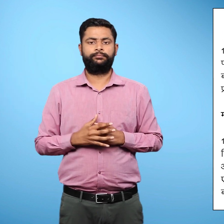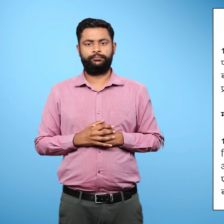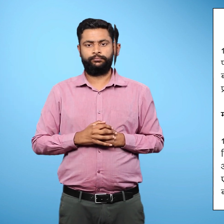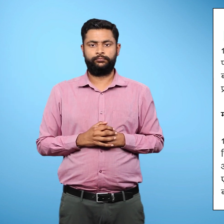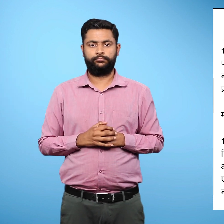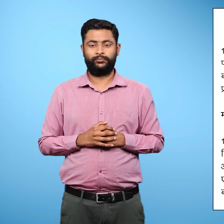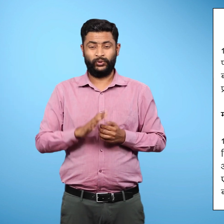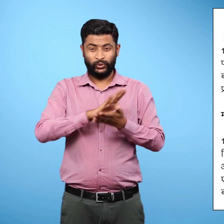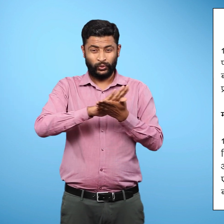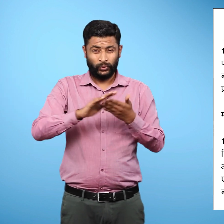हिमाले